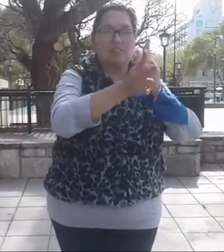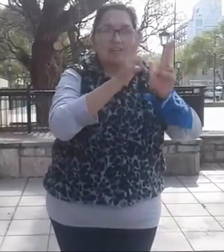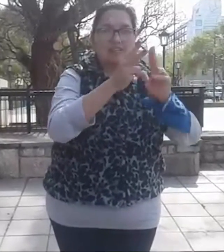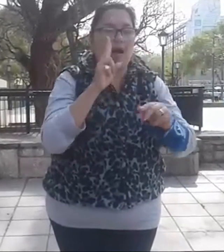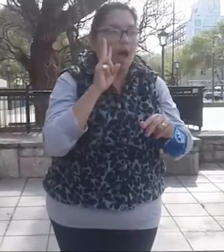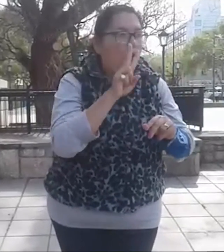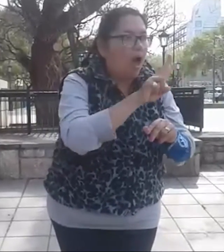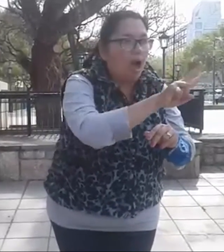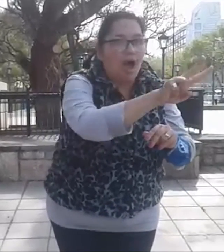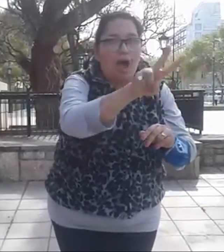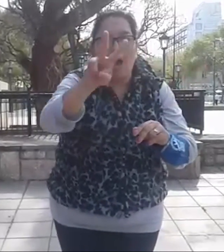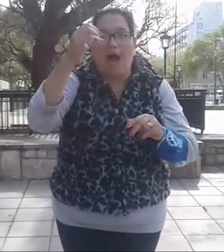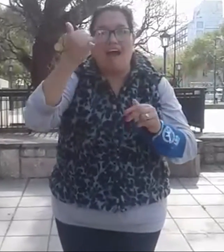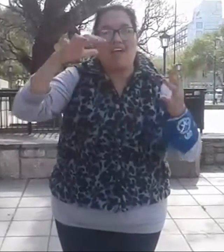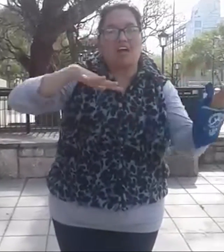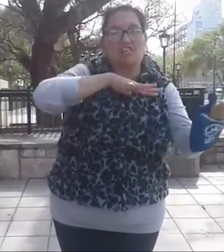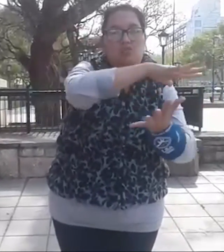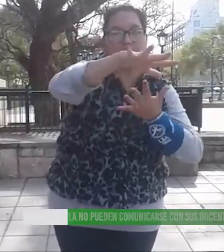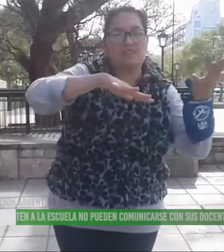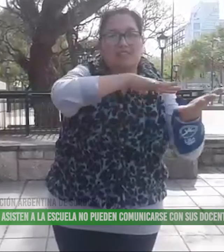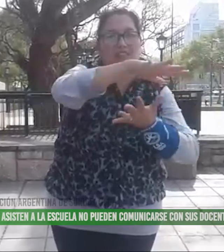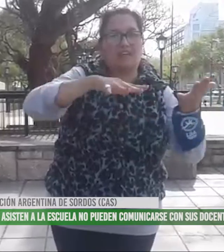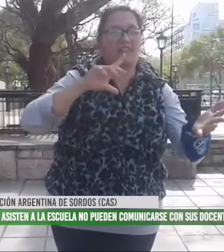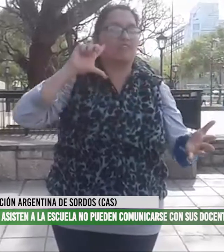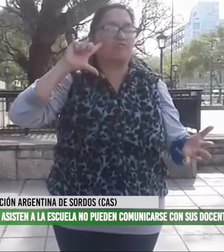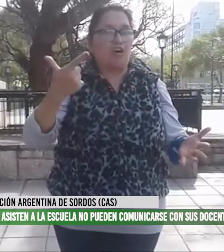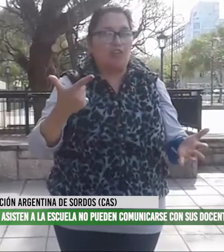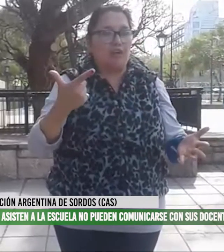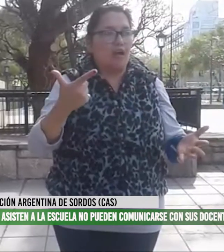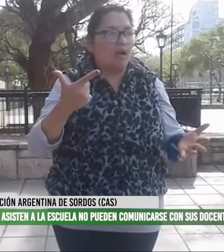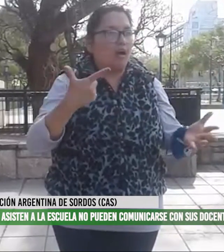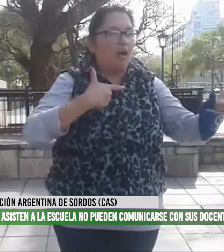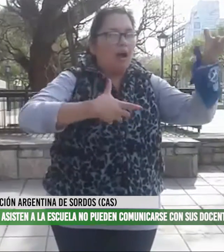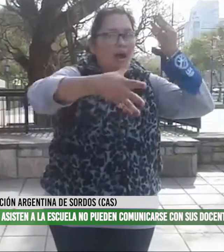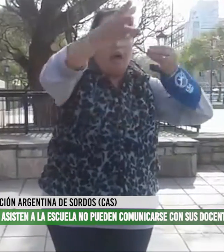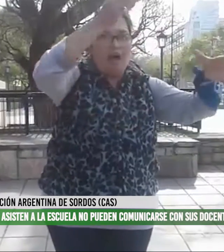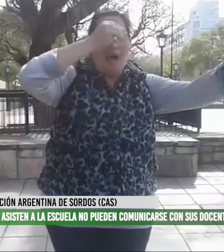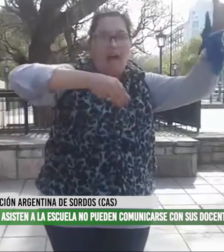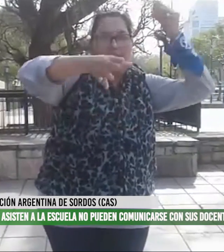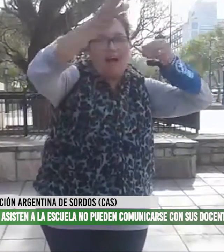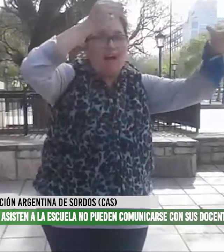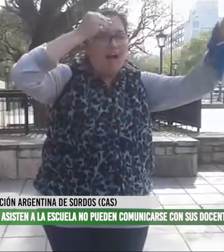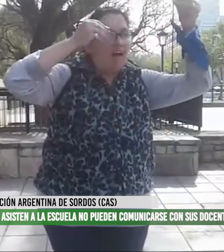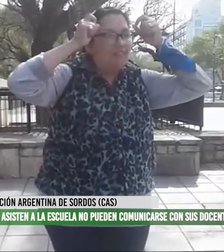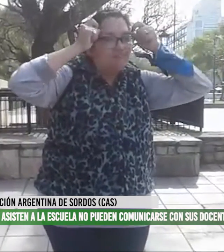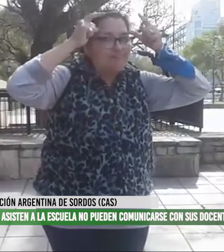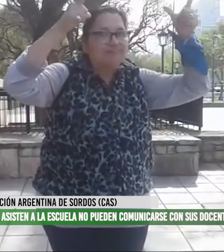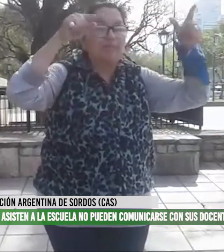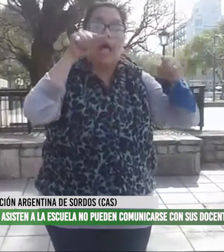encontrarme con la lengua de señas. Conocí personas sordas, y a la comunidad sorda finalmente. Ahí pude adquirir muchísimo